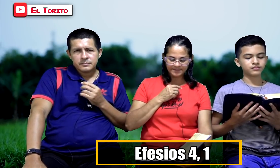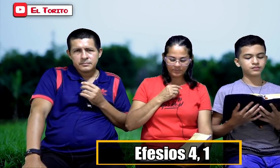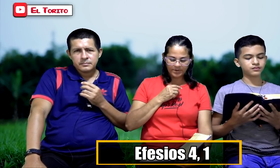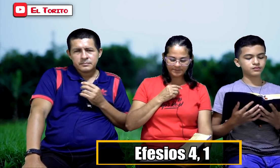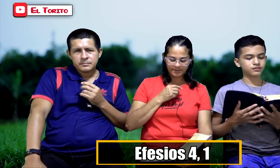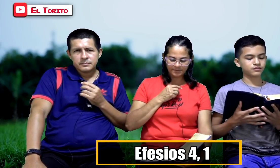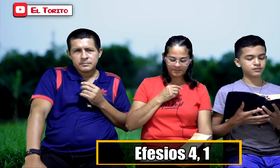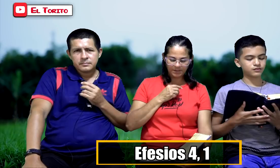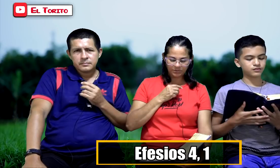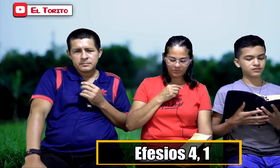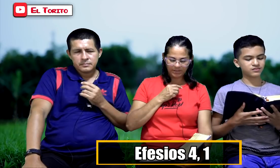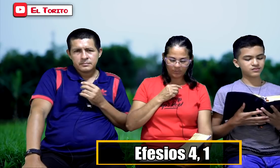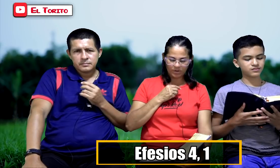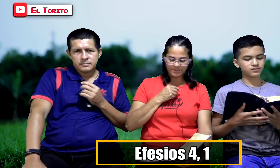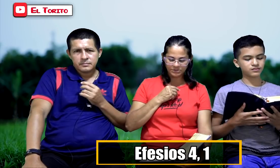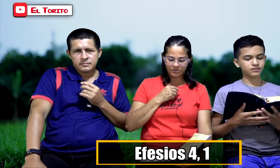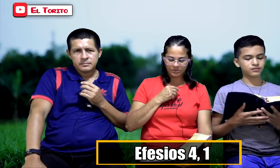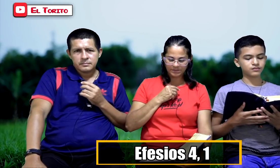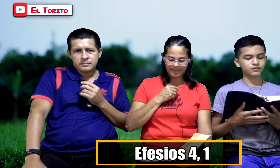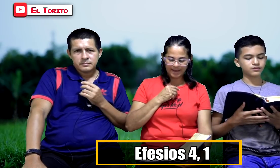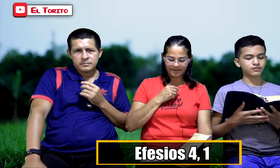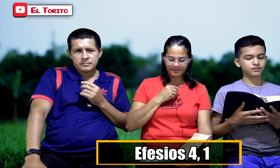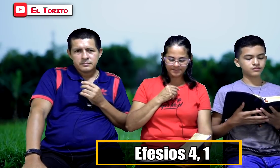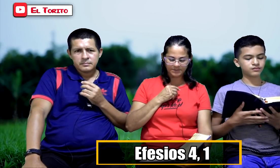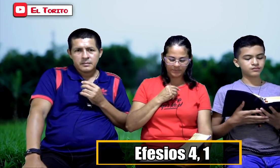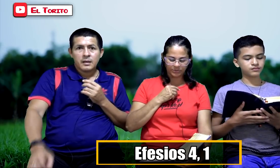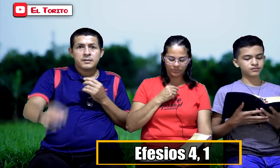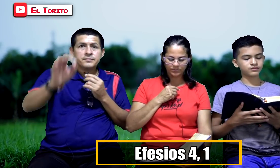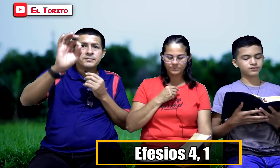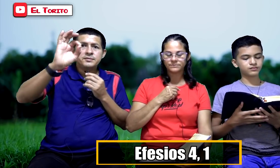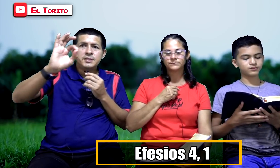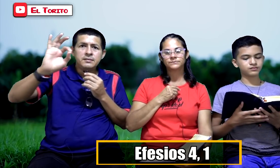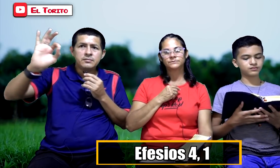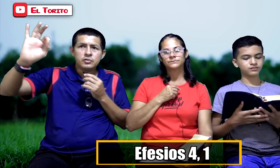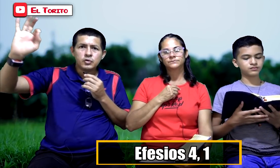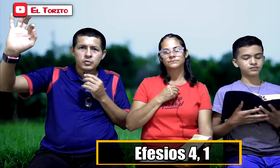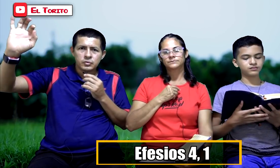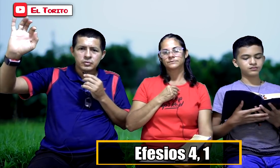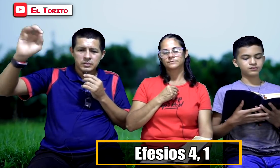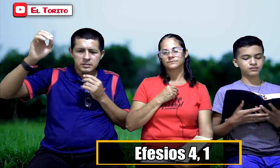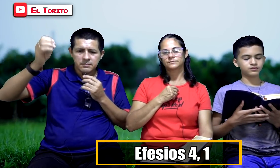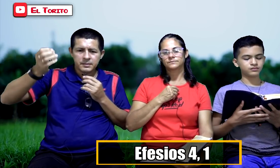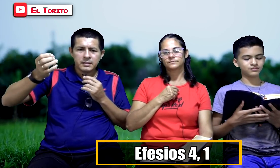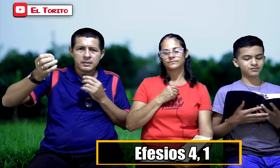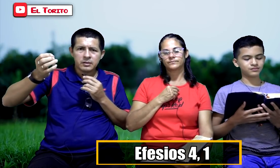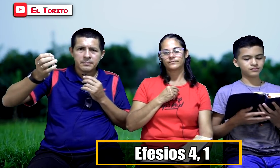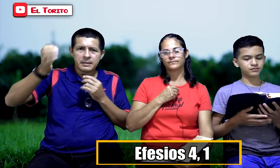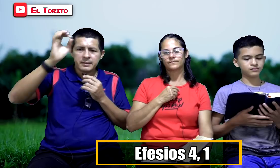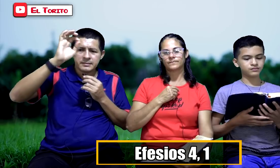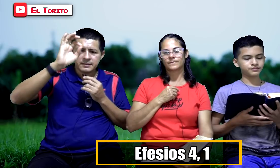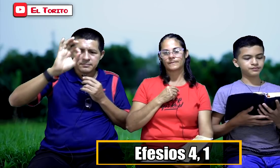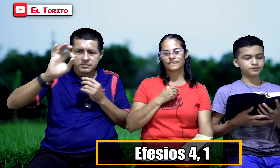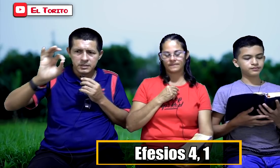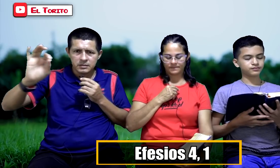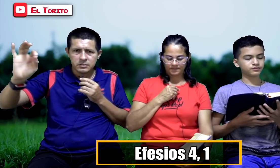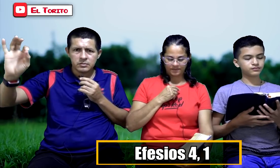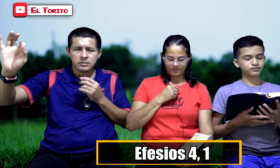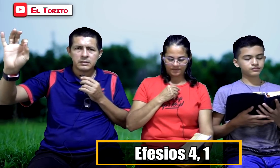se muestren dignos de la vocación que han recibido. Sean dignos, si están predicando la palabra, sean dignos del